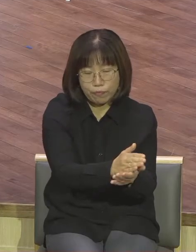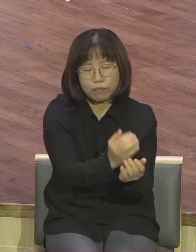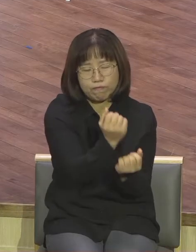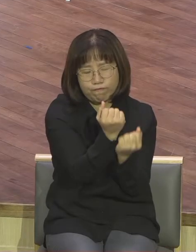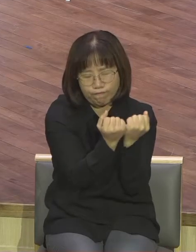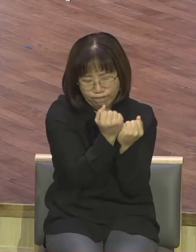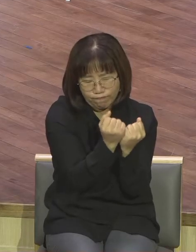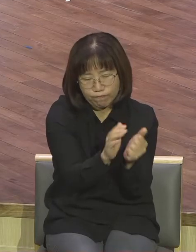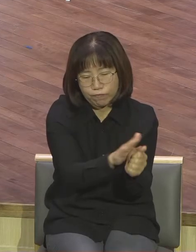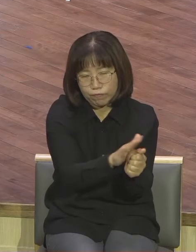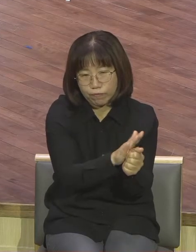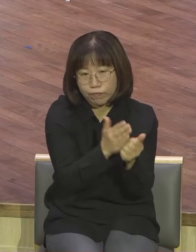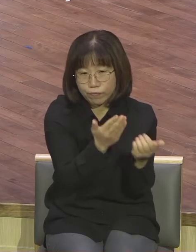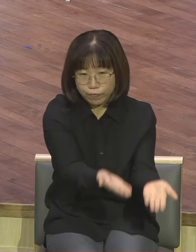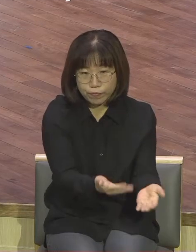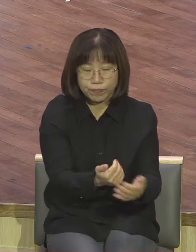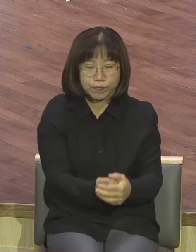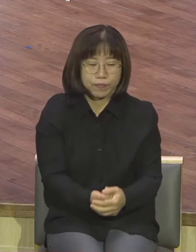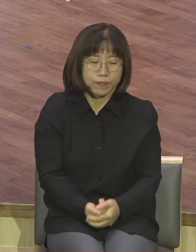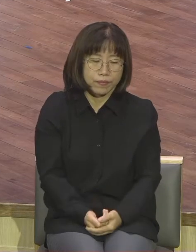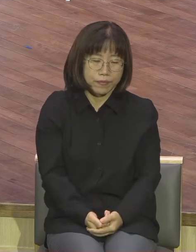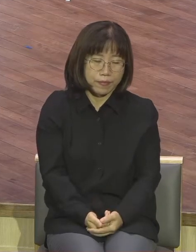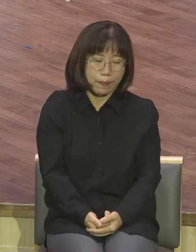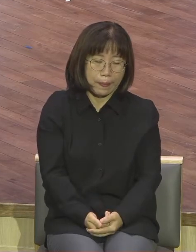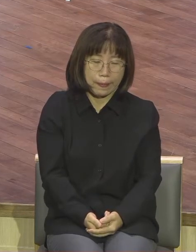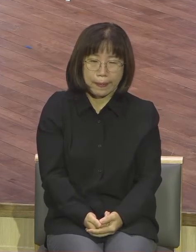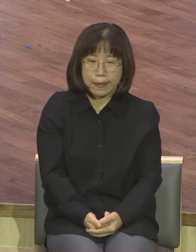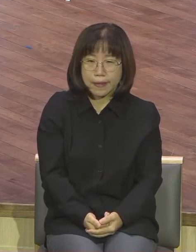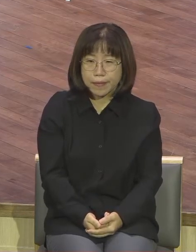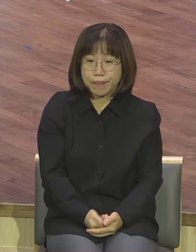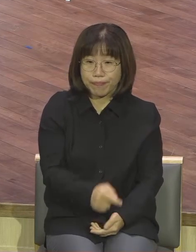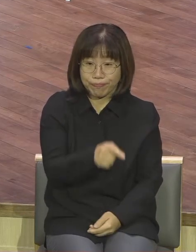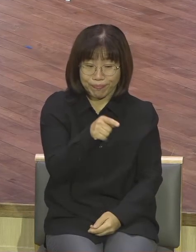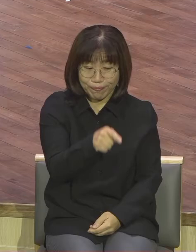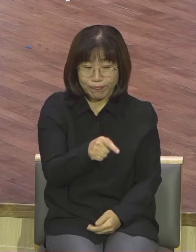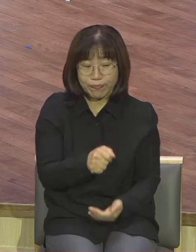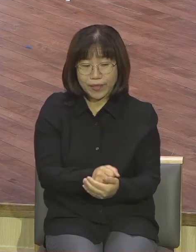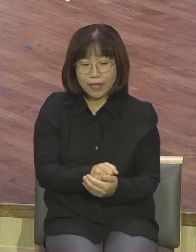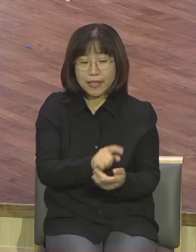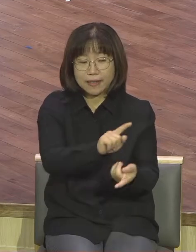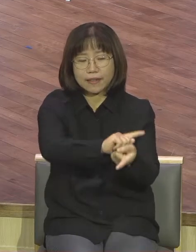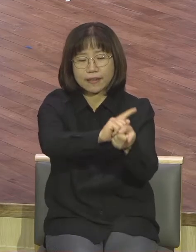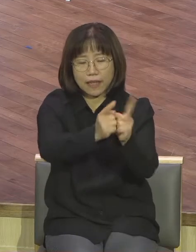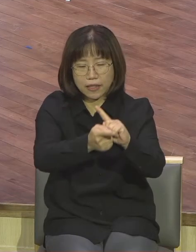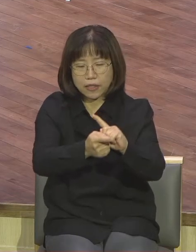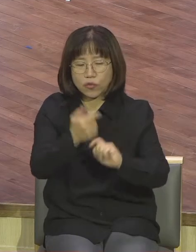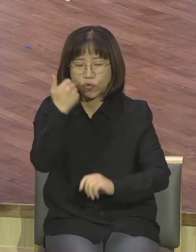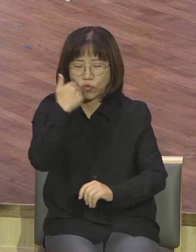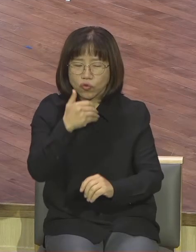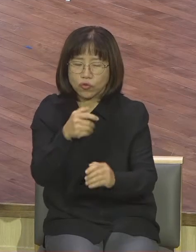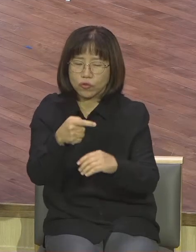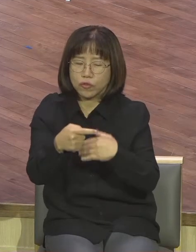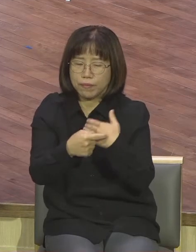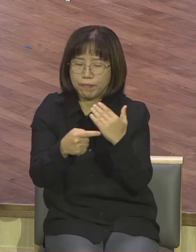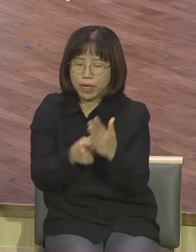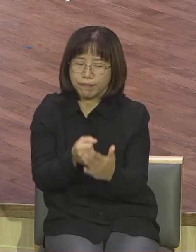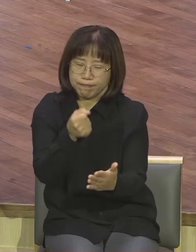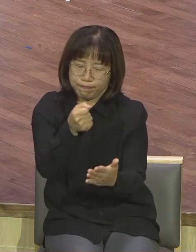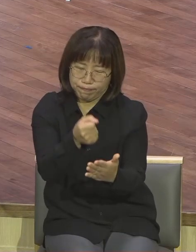그런 위로의 말씀과 함께 하나님께서 특정한 왕이 베들레헴 이세의 아들 중에